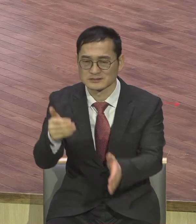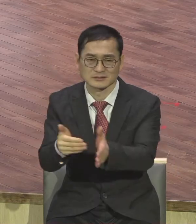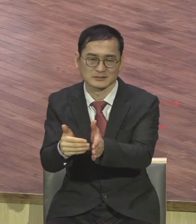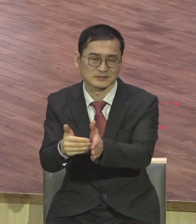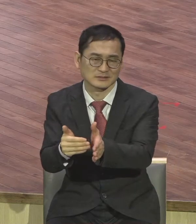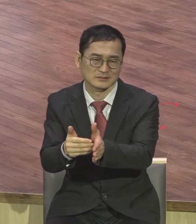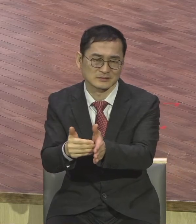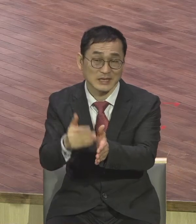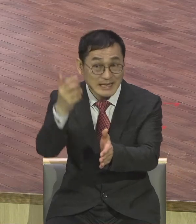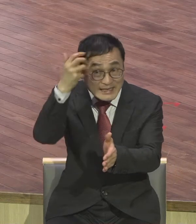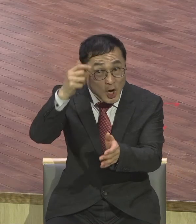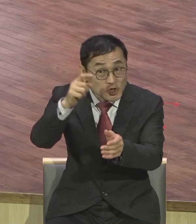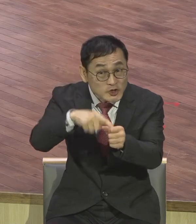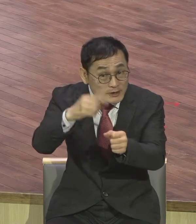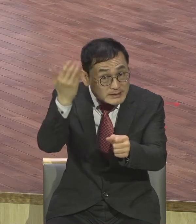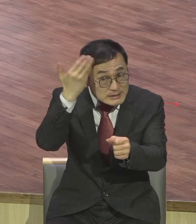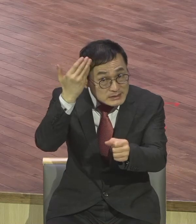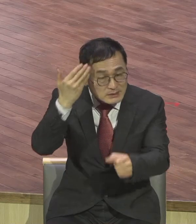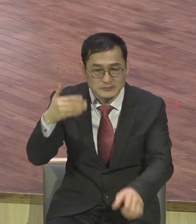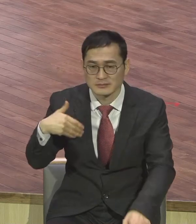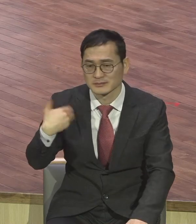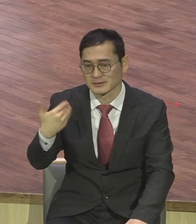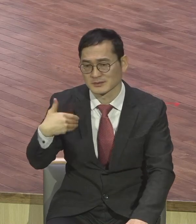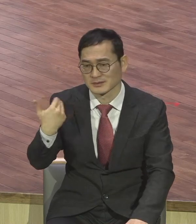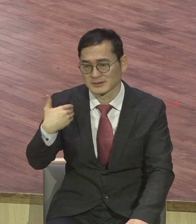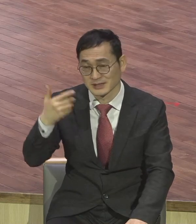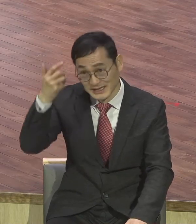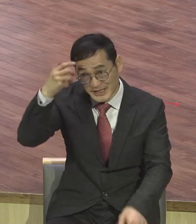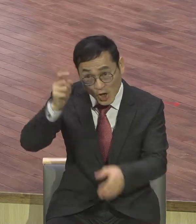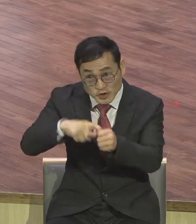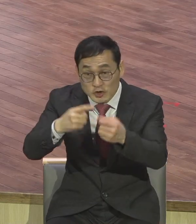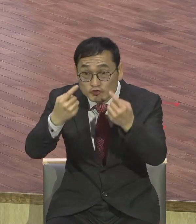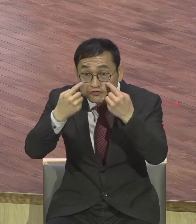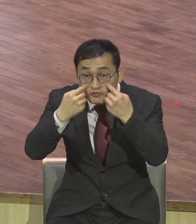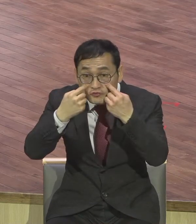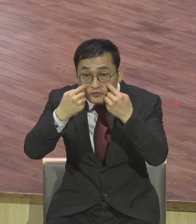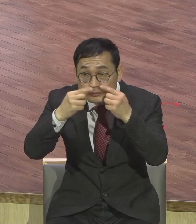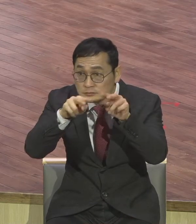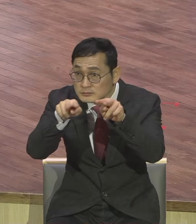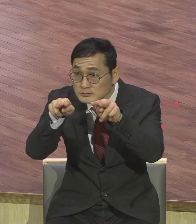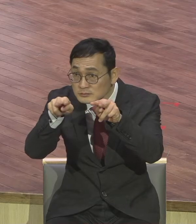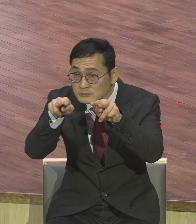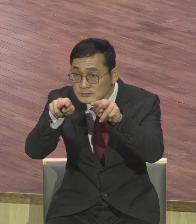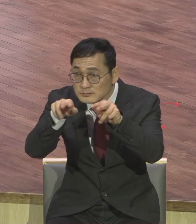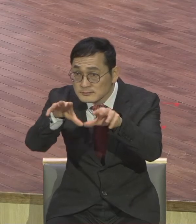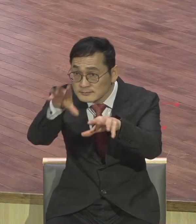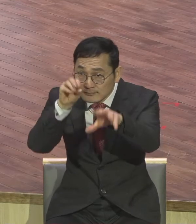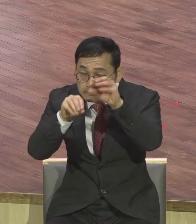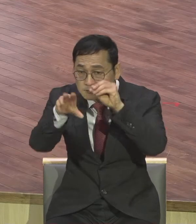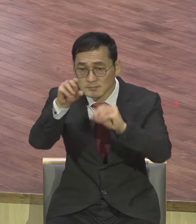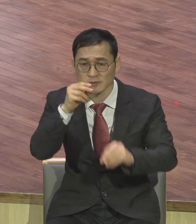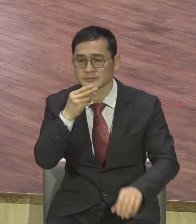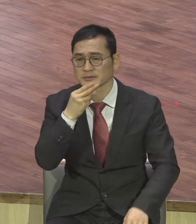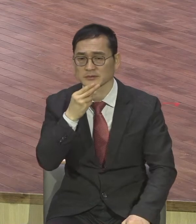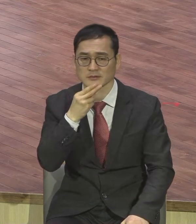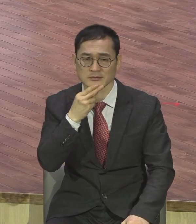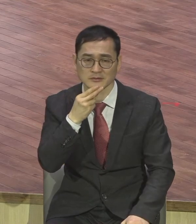영직의 눈이 열리지 않으니까 그 본질을 못 깨달으니까 헛상만 보는 겁니다 눈에 보이는 것만 보입니다